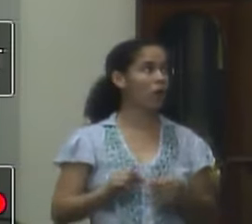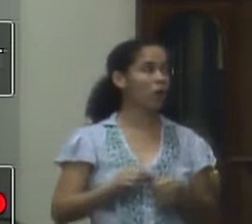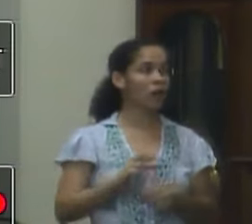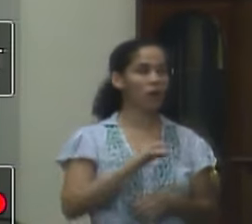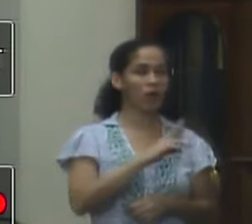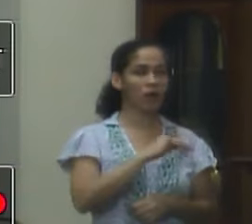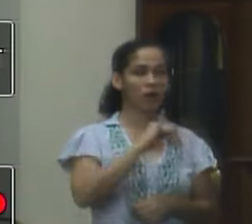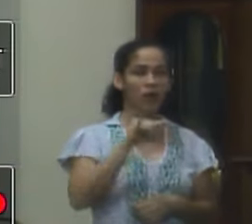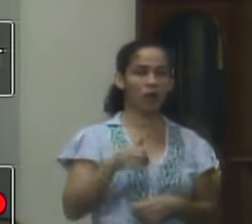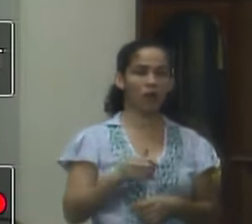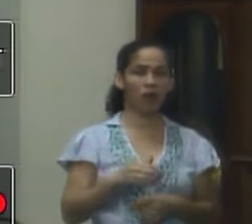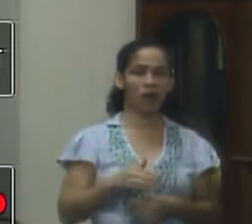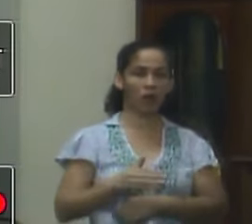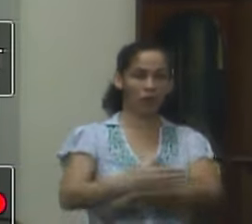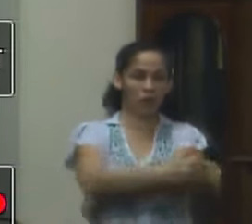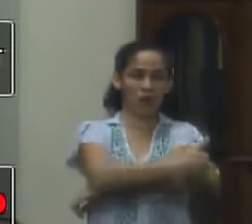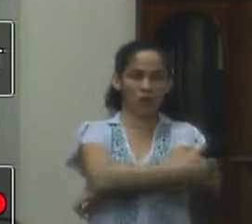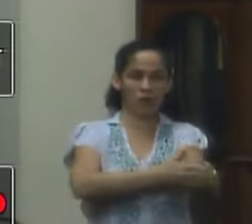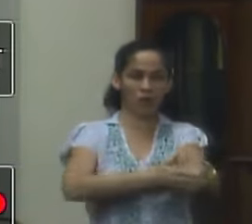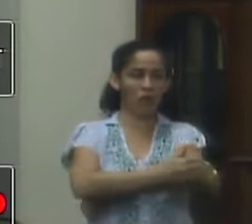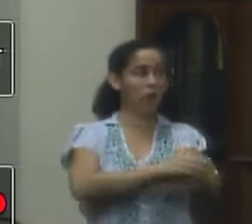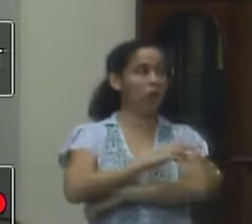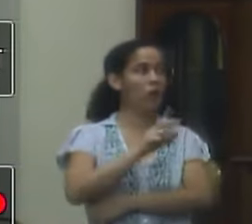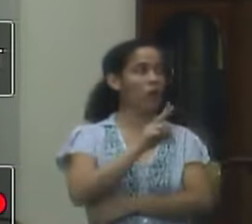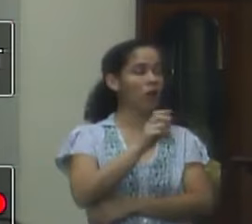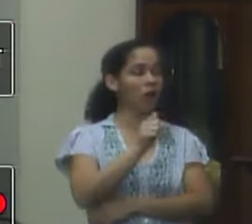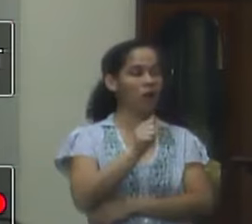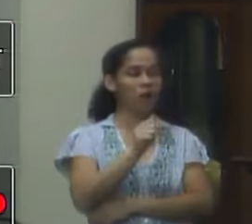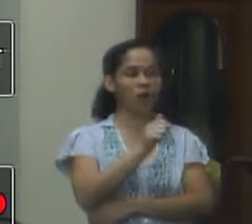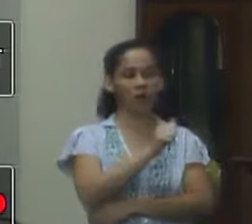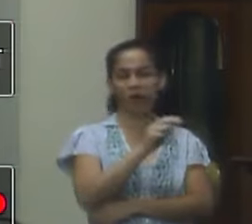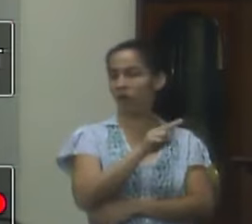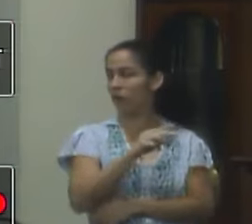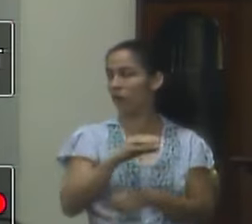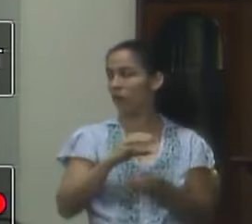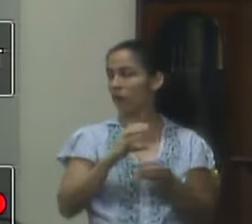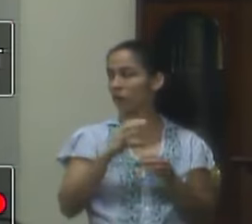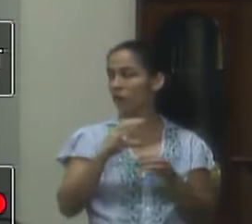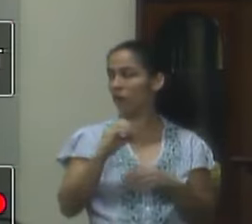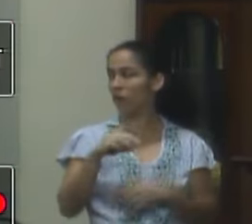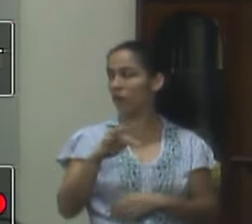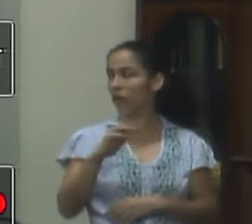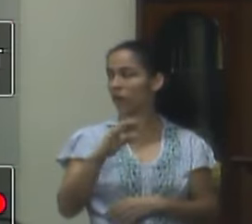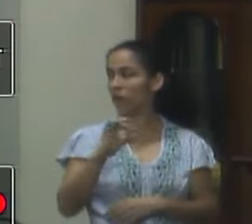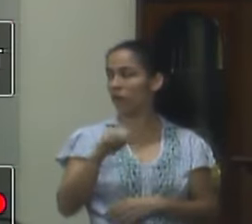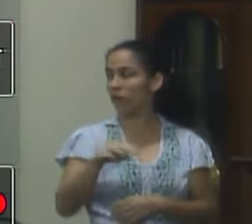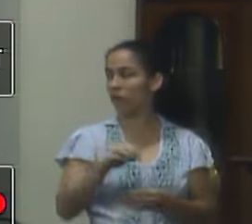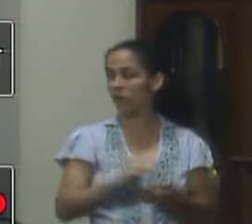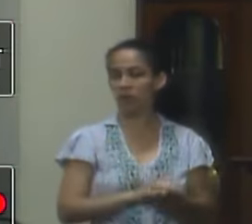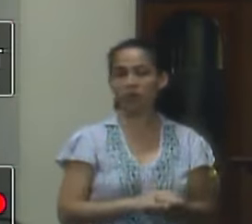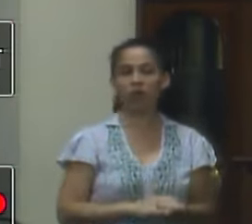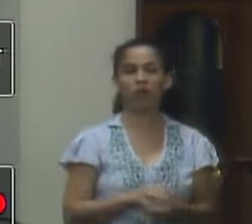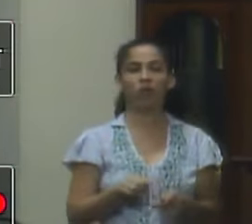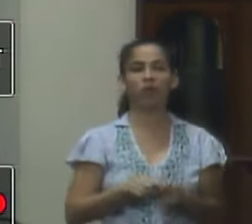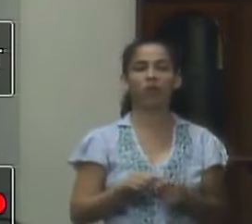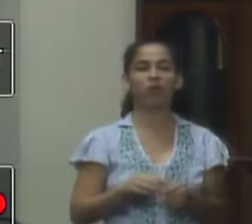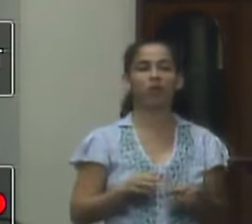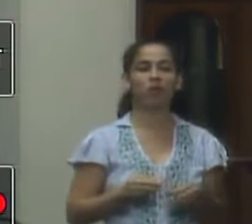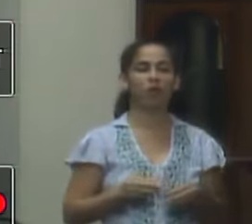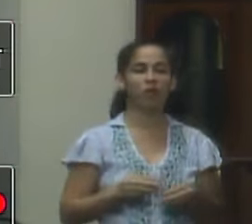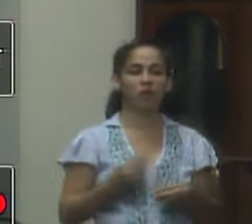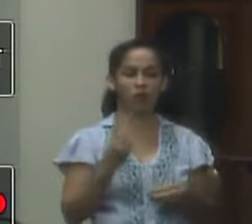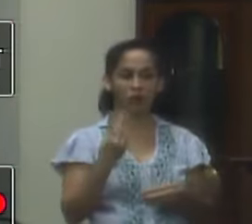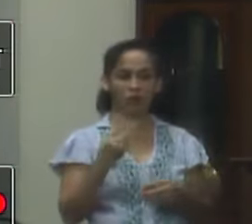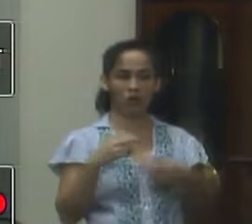na Avenida do Contorno está muito bem encaminhado e também agora com esses presentes desses dois